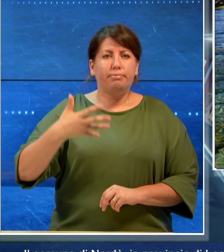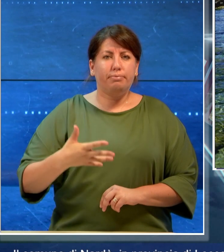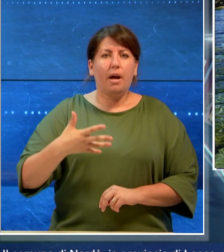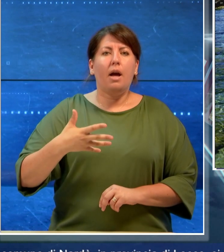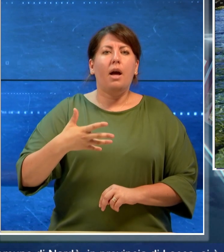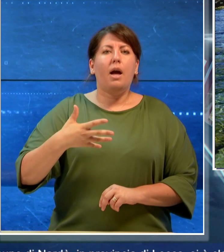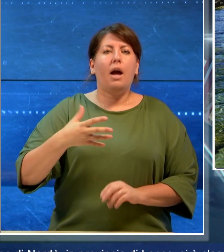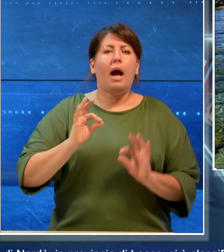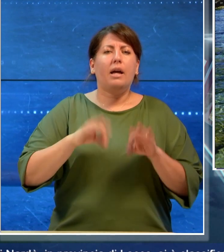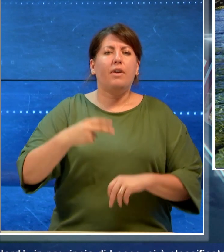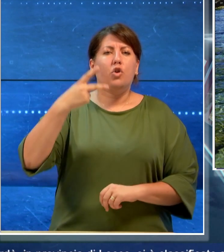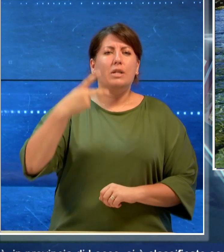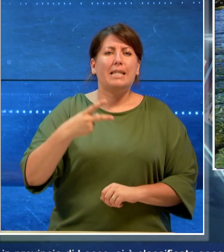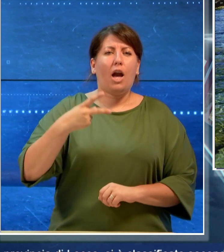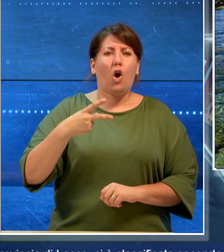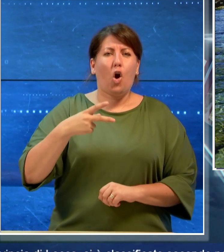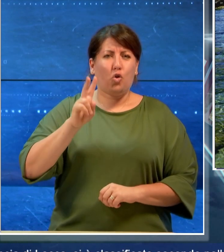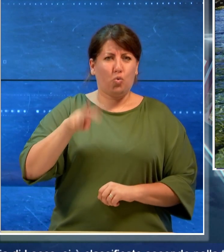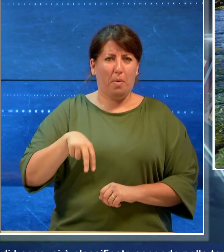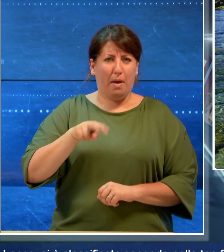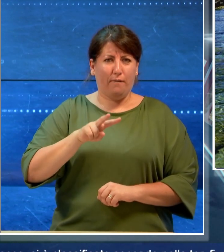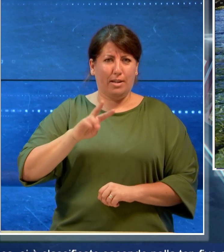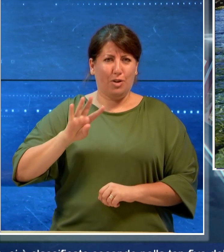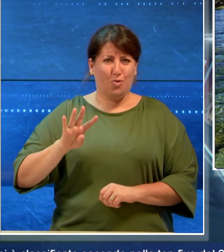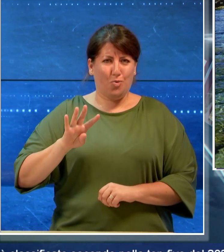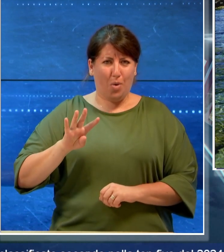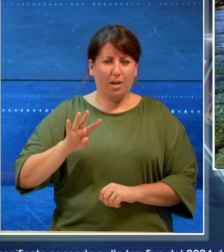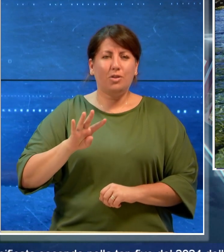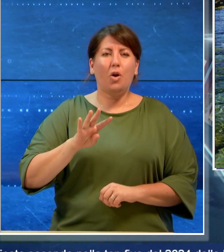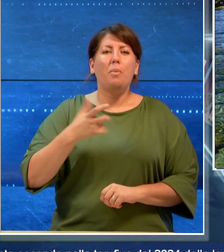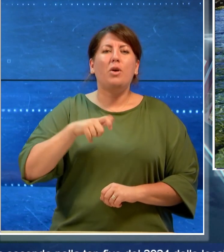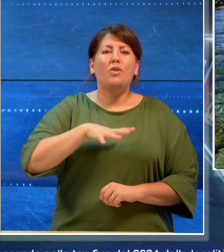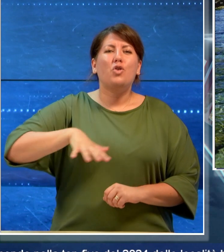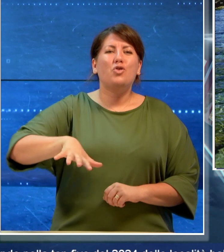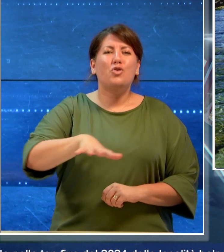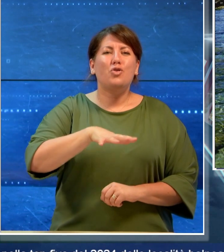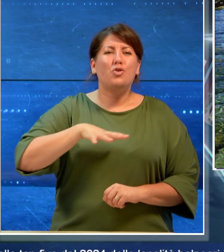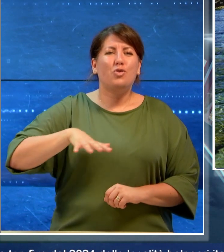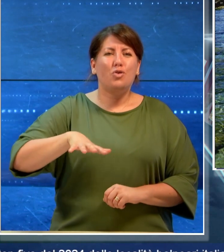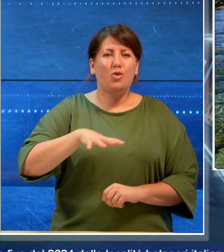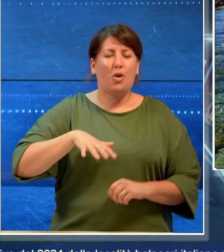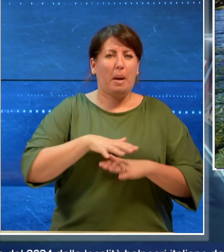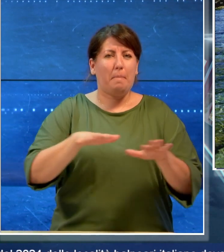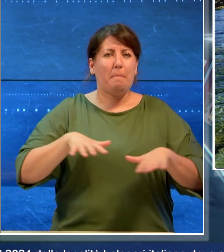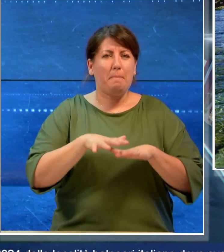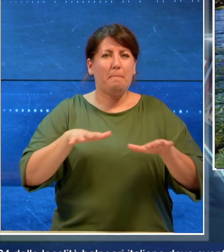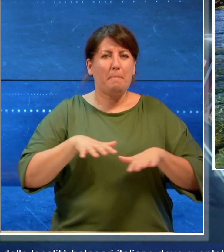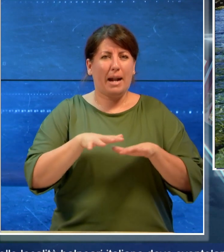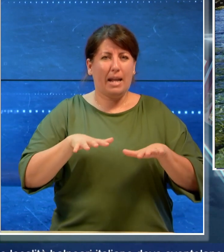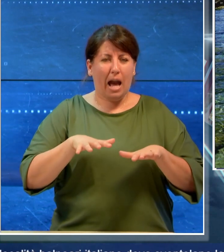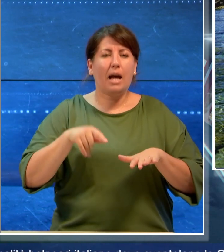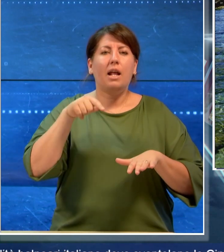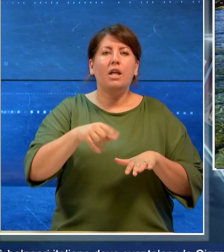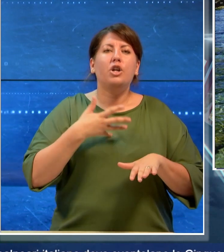del 2024 delle località balneari italiane dove sventolano le 5 vele di